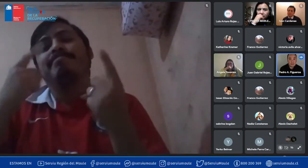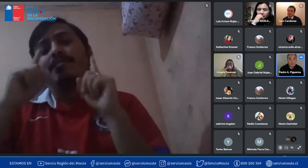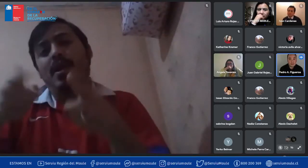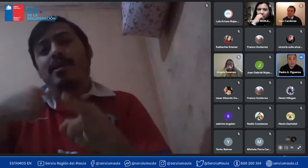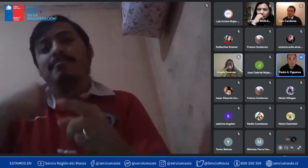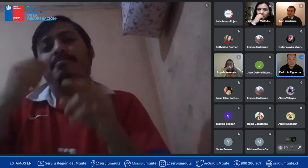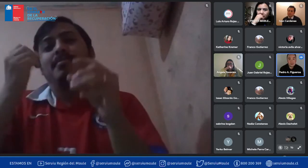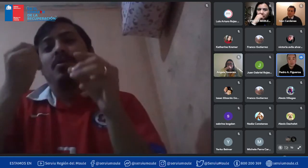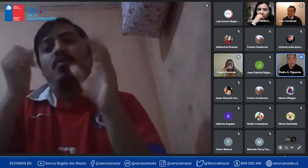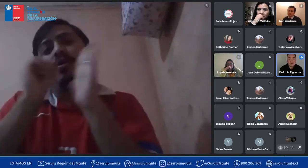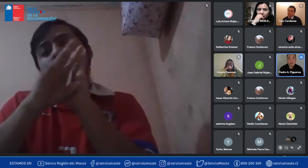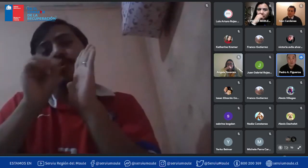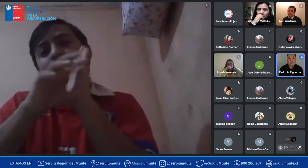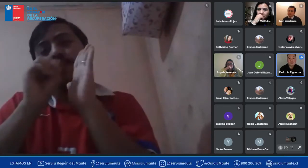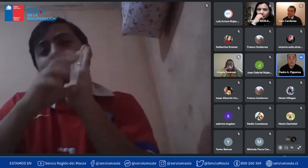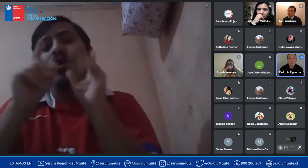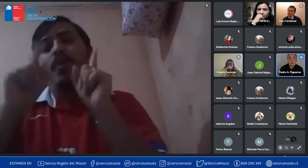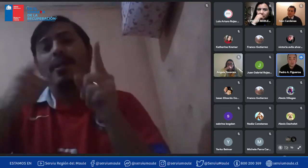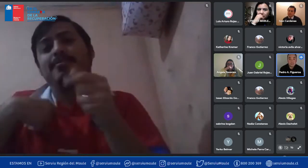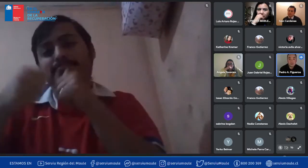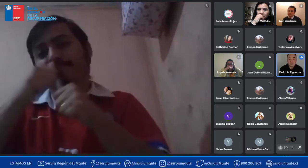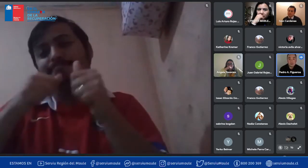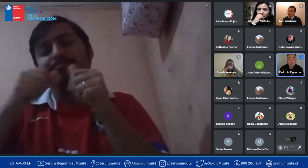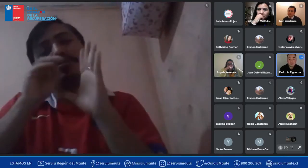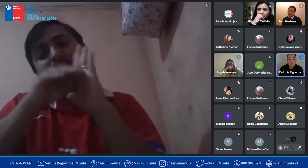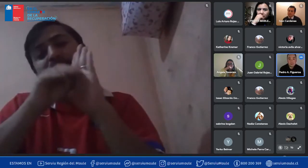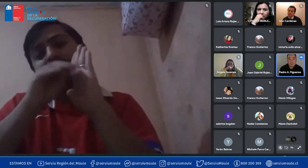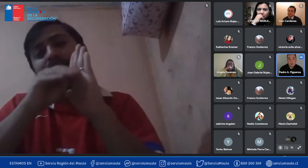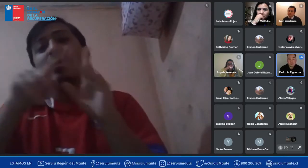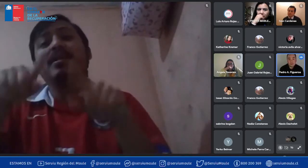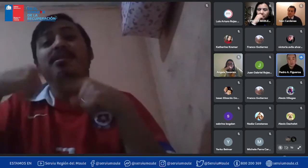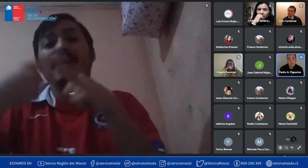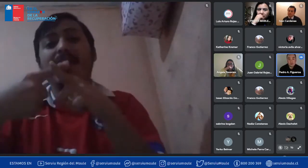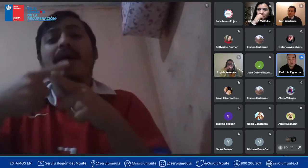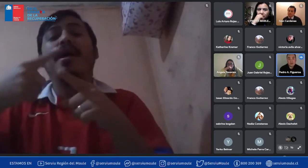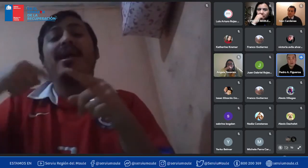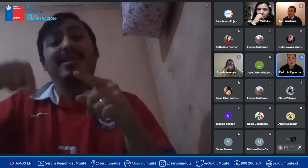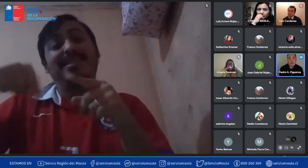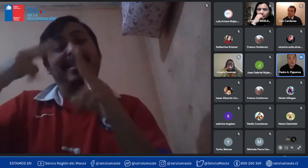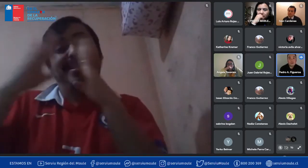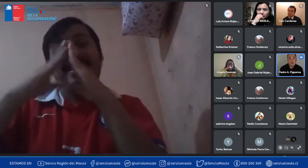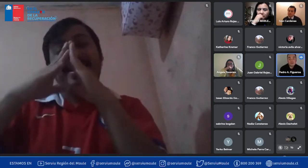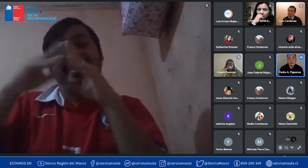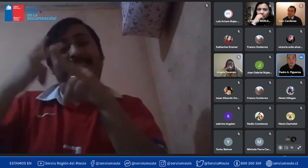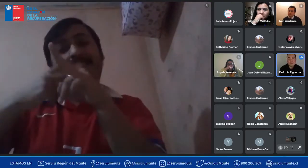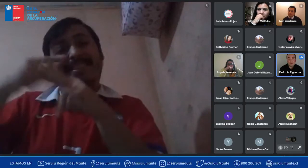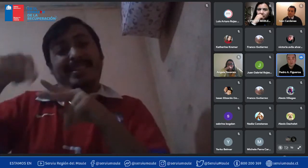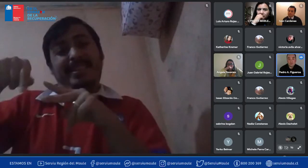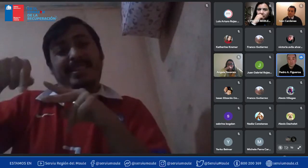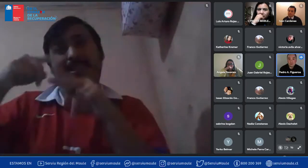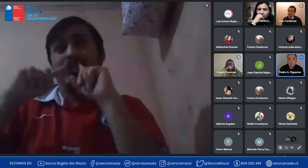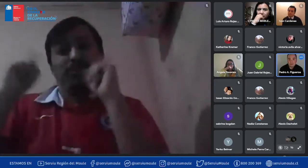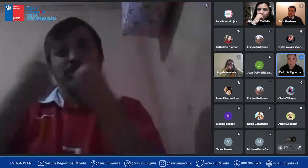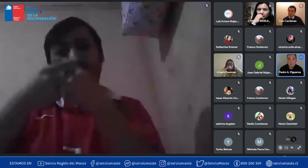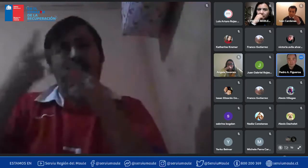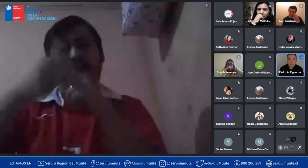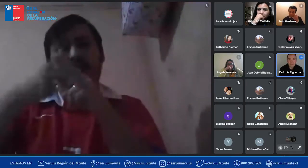esperando y poder cumplir con el ahorro mínimo pero de aquí a octubre difícil nosotros en este momento estamos arrendando